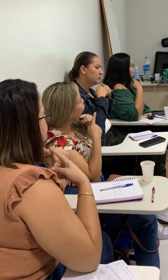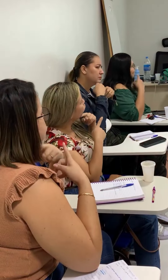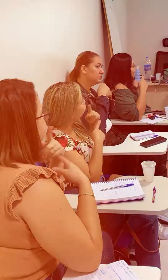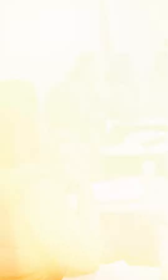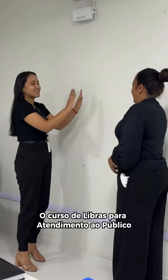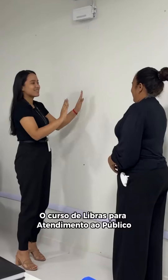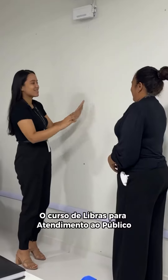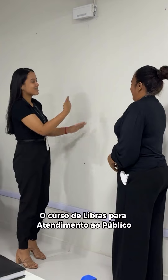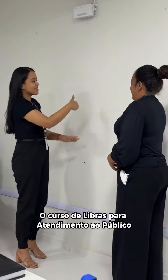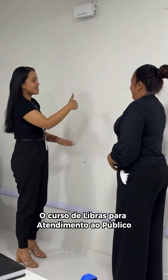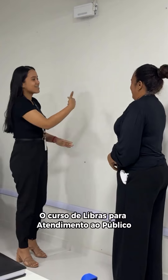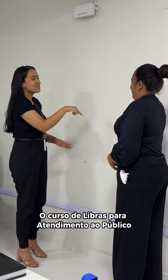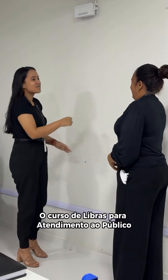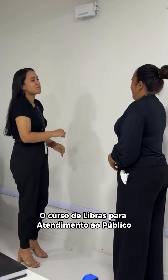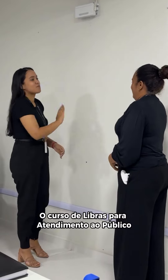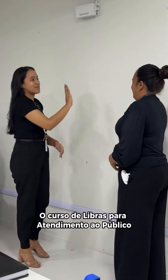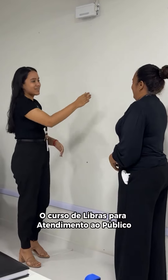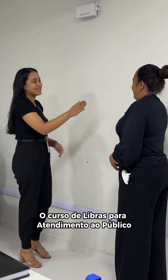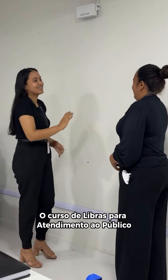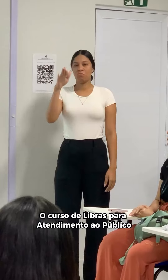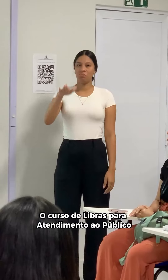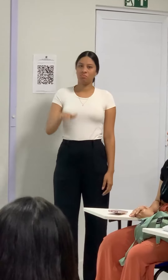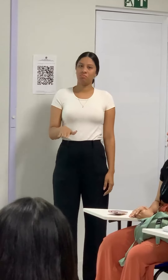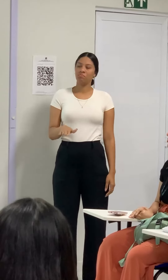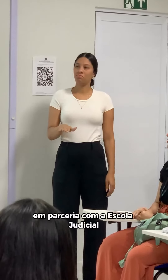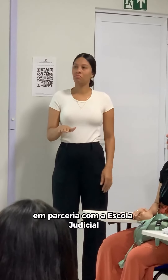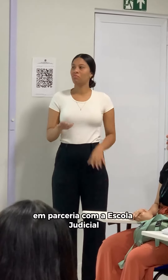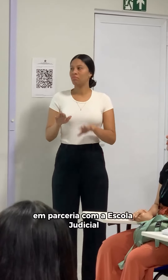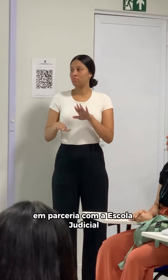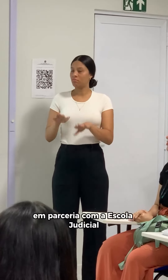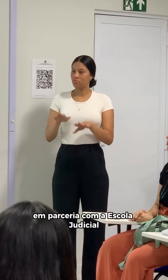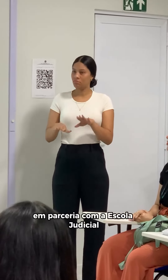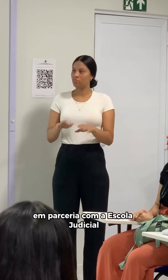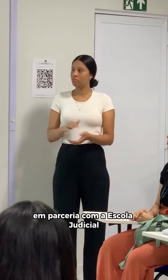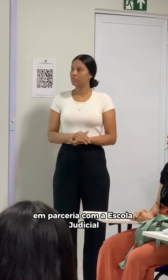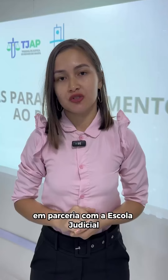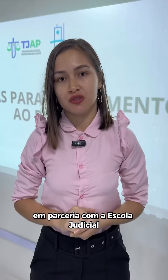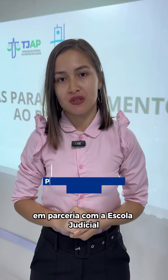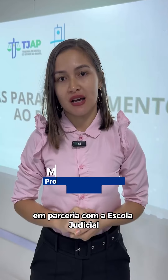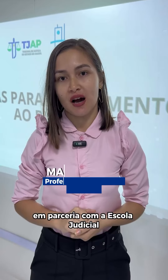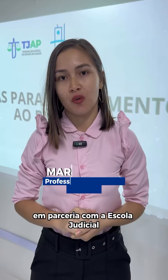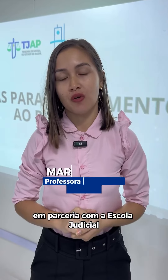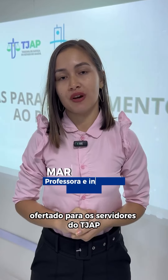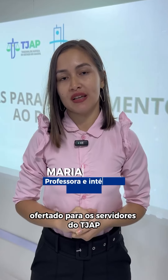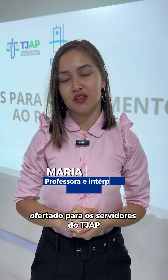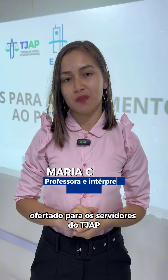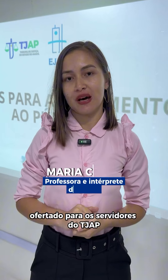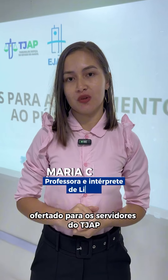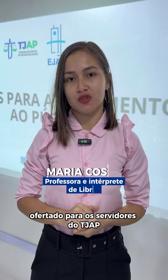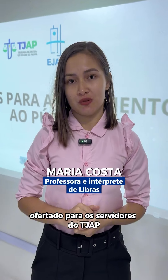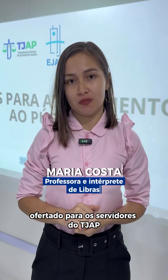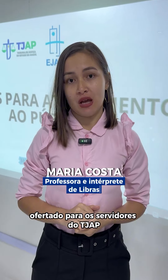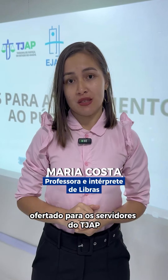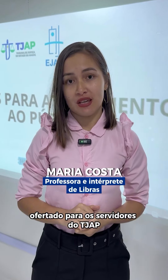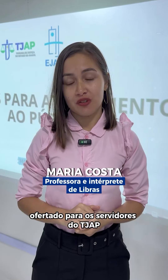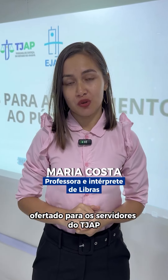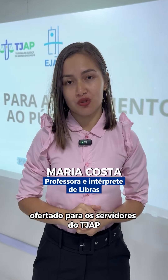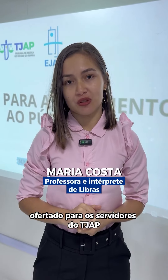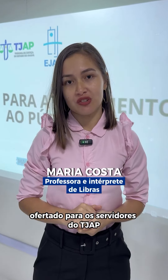O curso de Libras para o Atendimento ao Público, em parceria com a Escola Judicial, ofertado para os servidores do